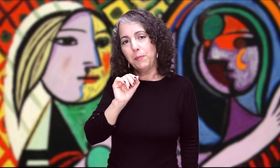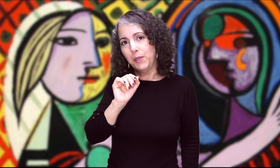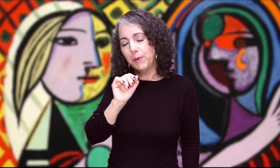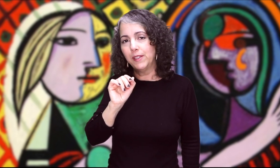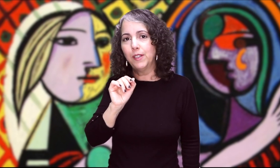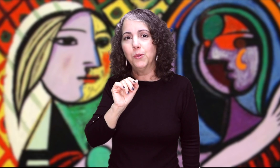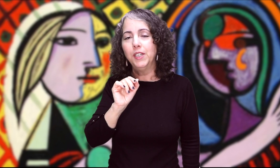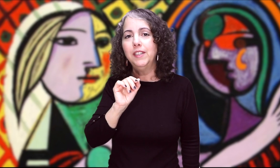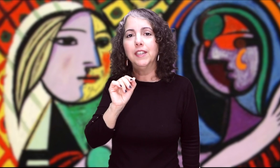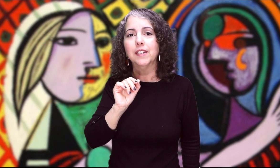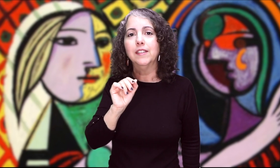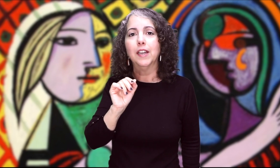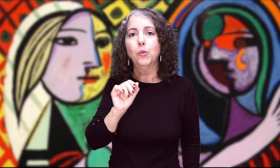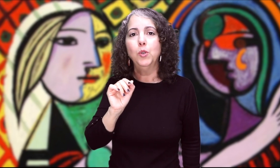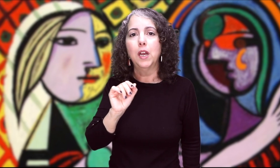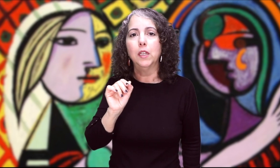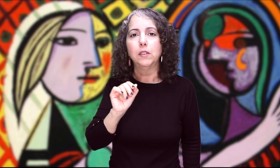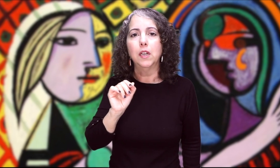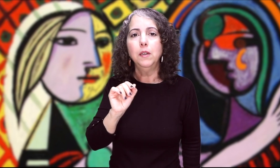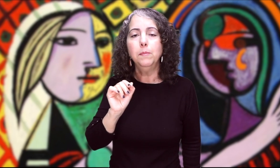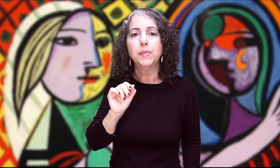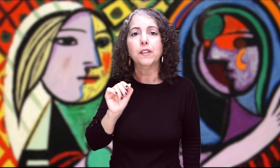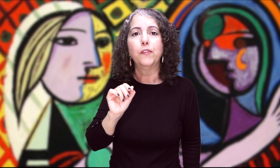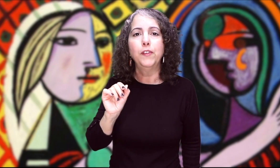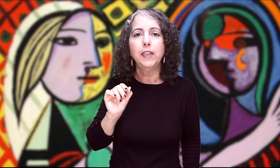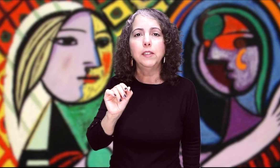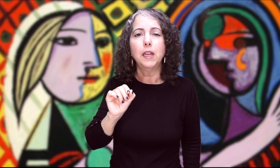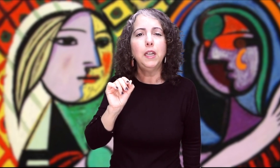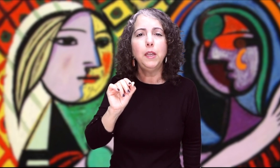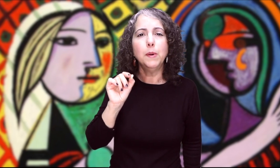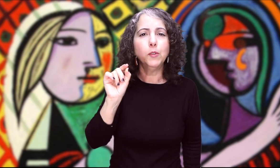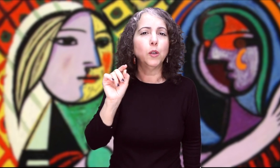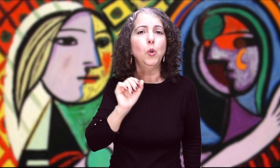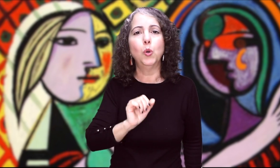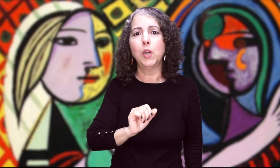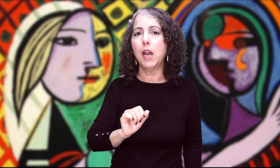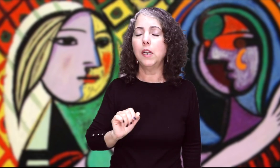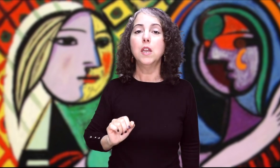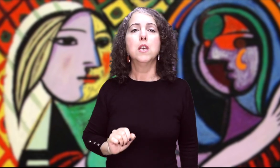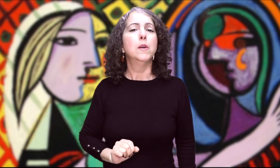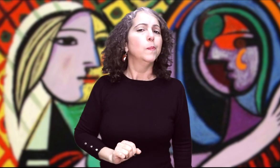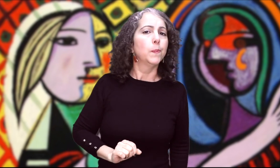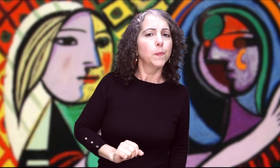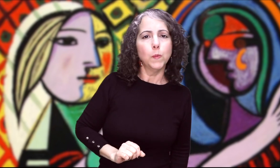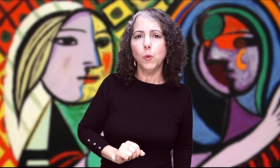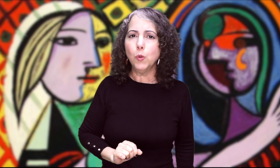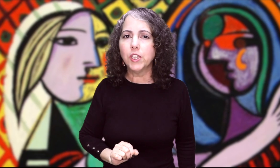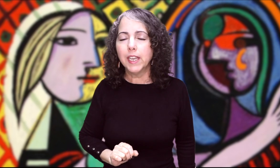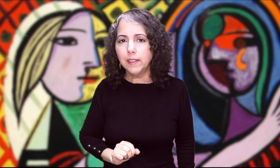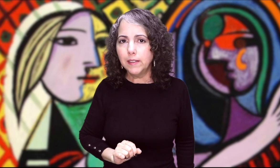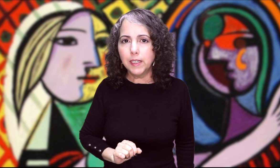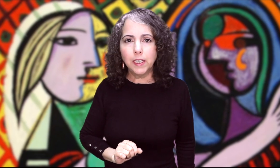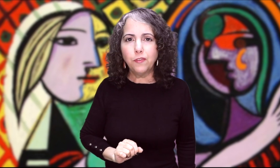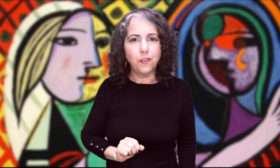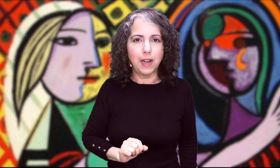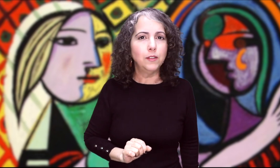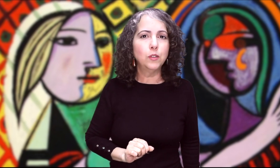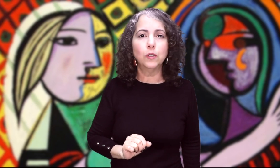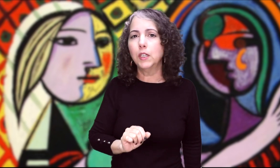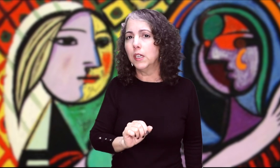podemos hacer con esta dentadura tan perfecta Le vamos a colocar un diente falso que